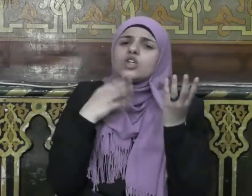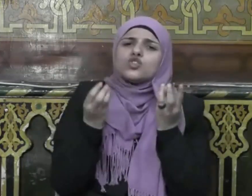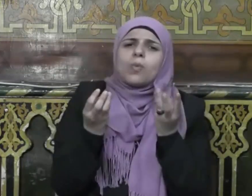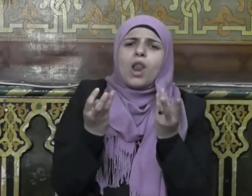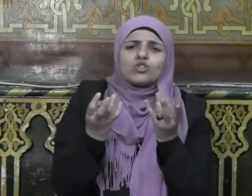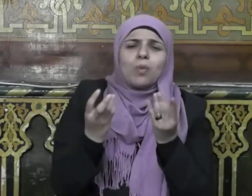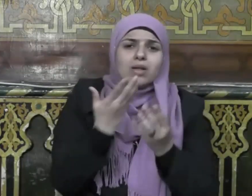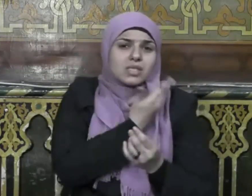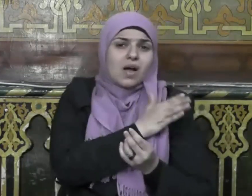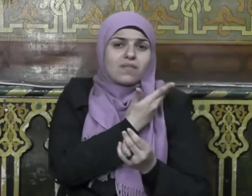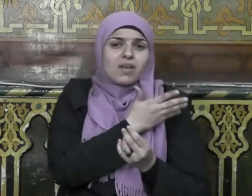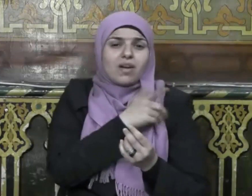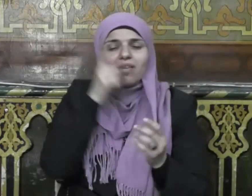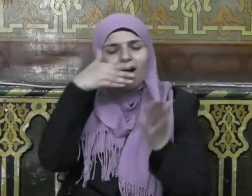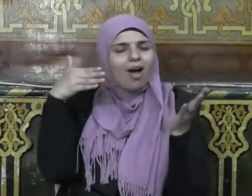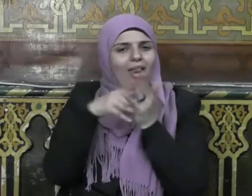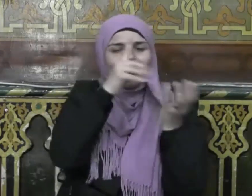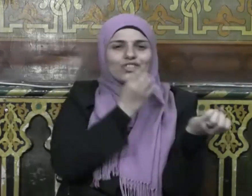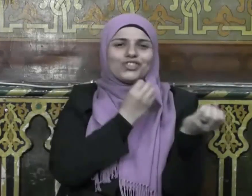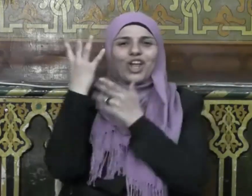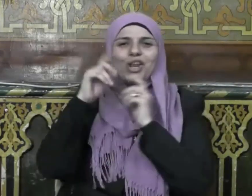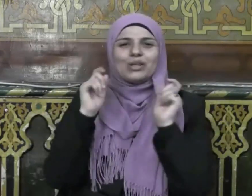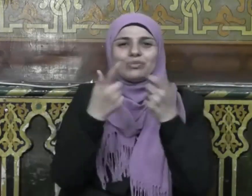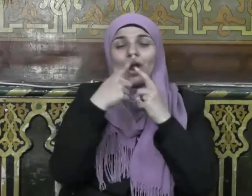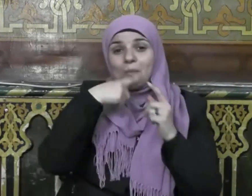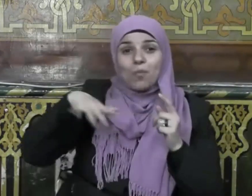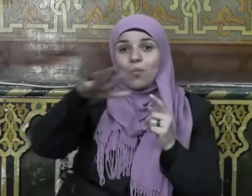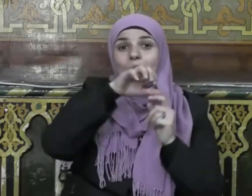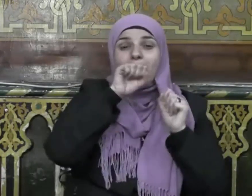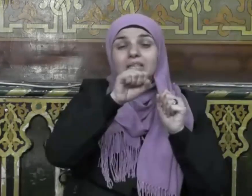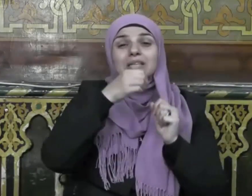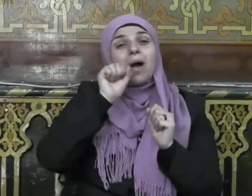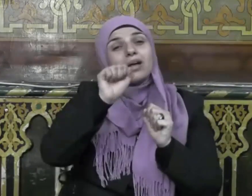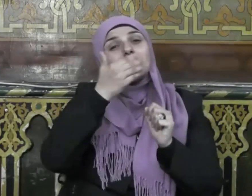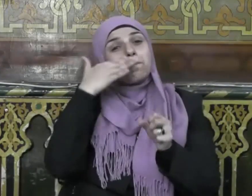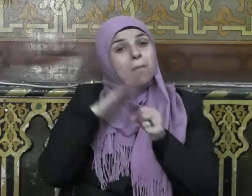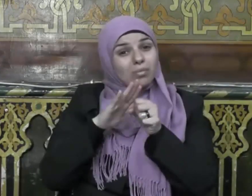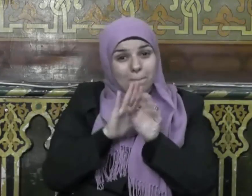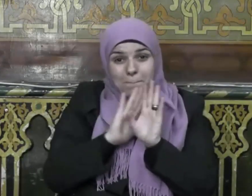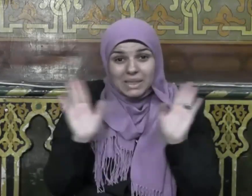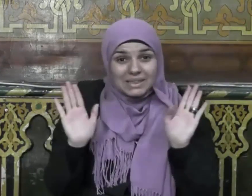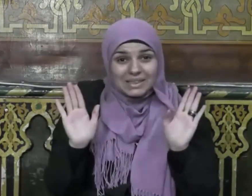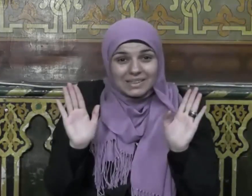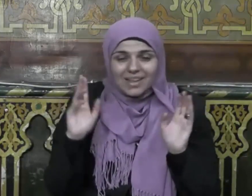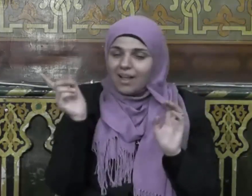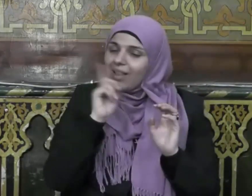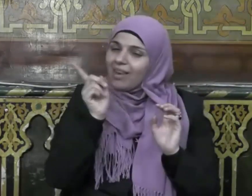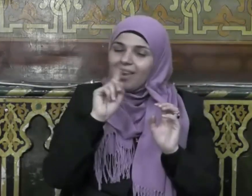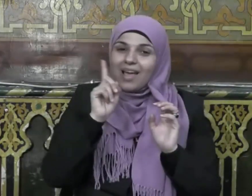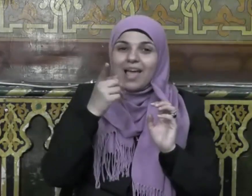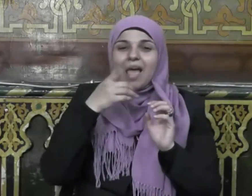فلم يخص سبحانه ذلك بليل رمضان ولا ليل غيره